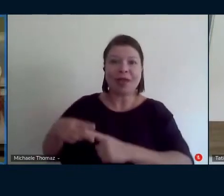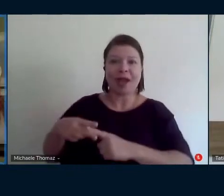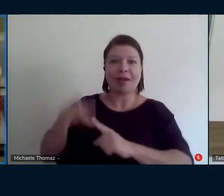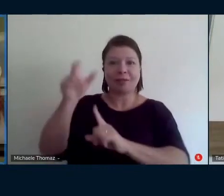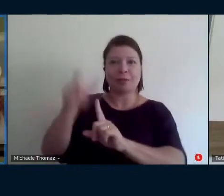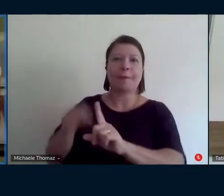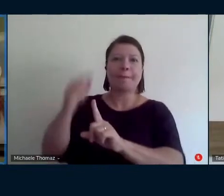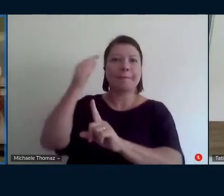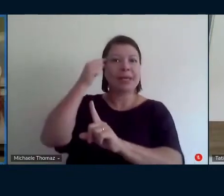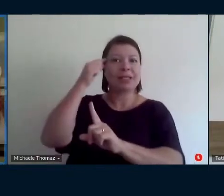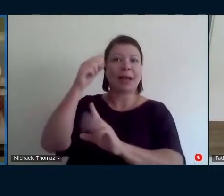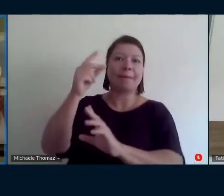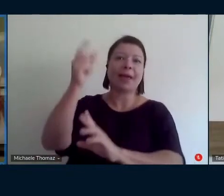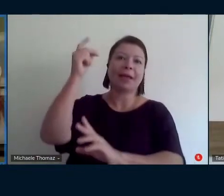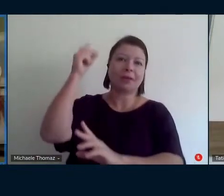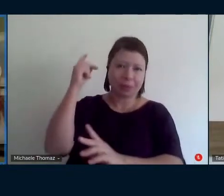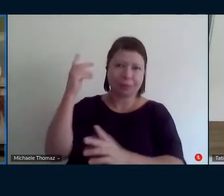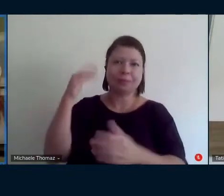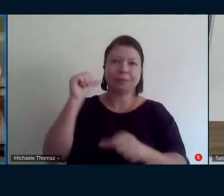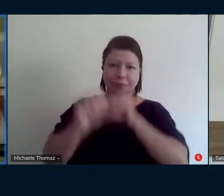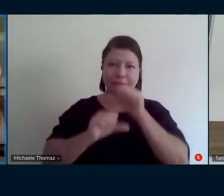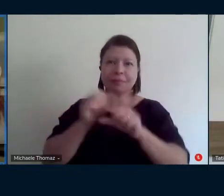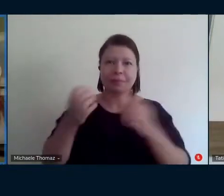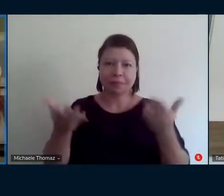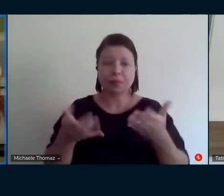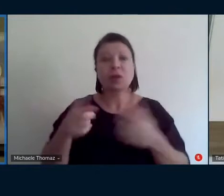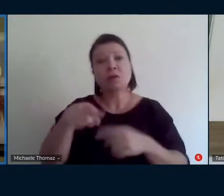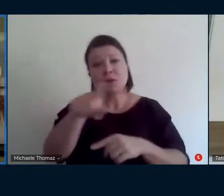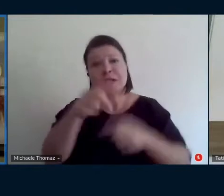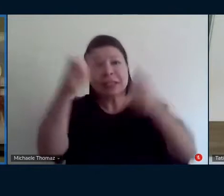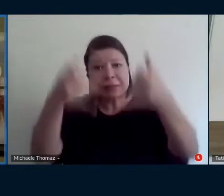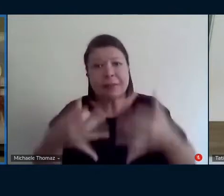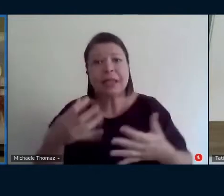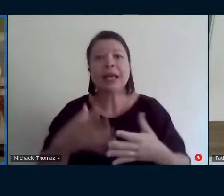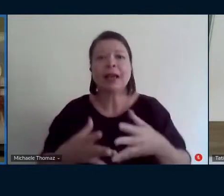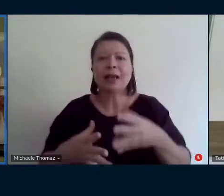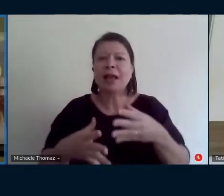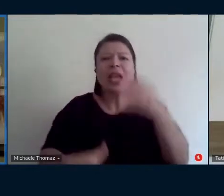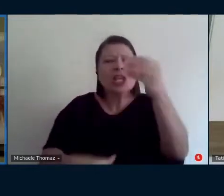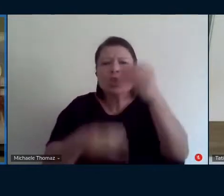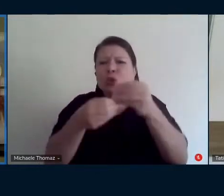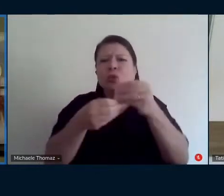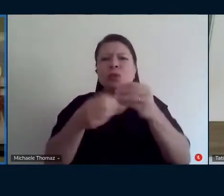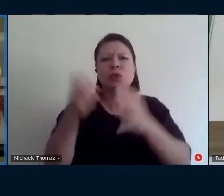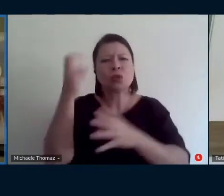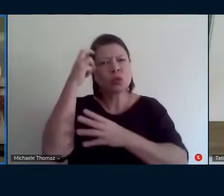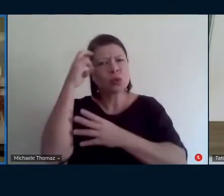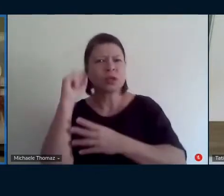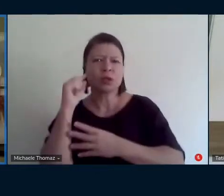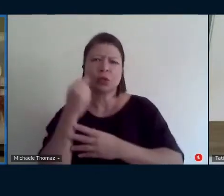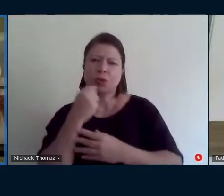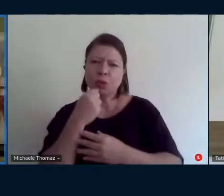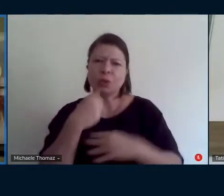bem pequena sobre a questão da cultura surda e da cultura ouvinte que eu achei muito importante também